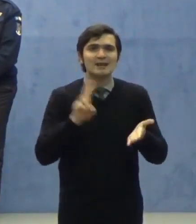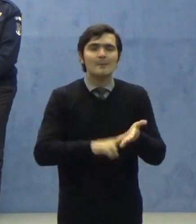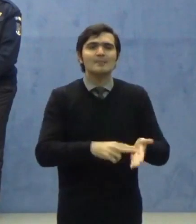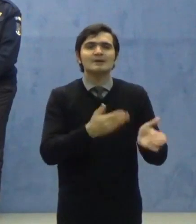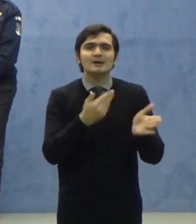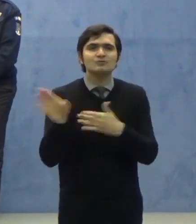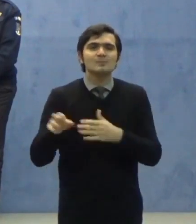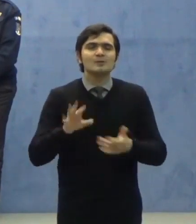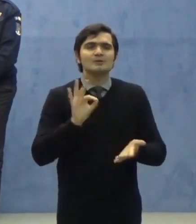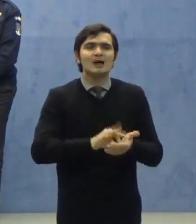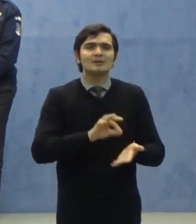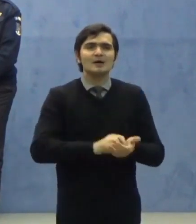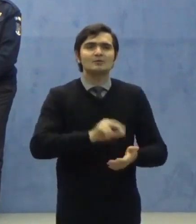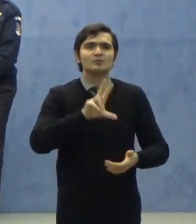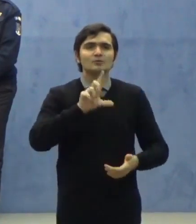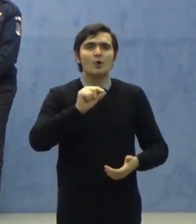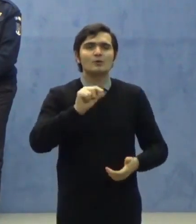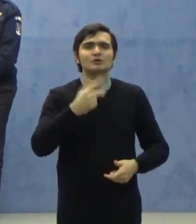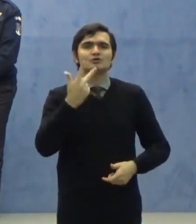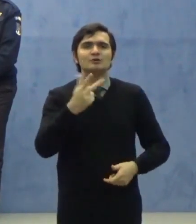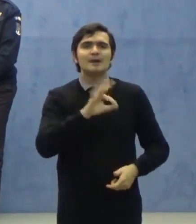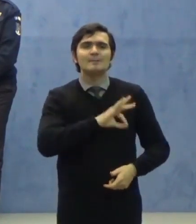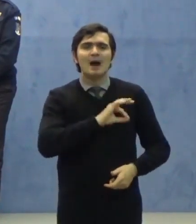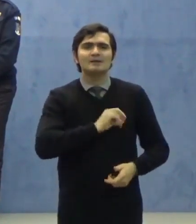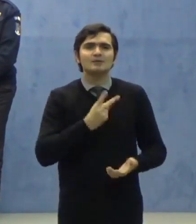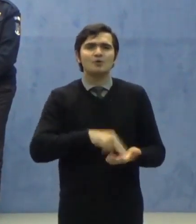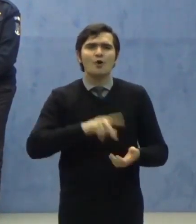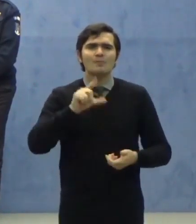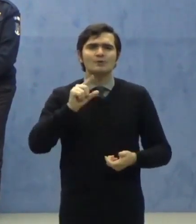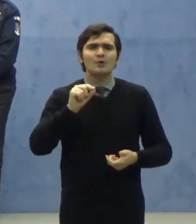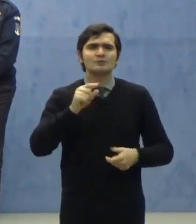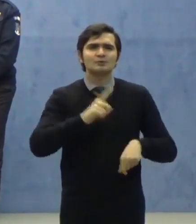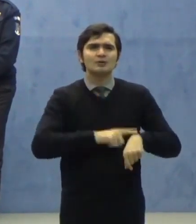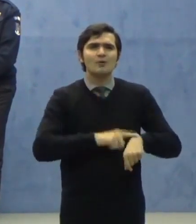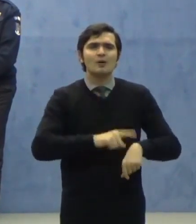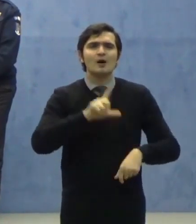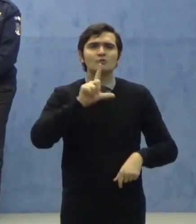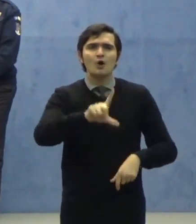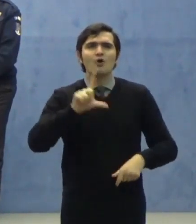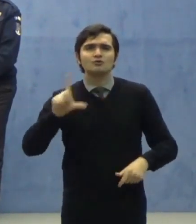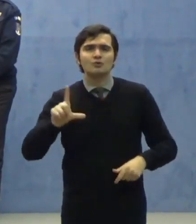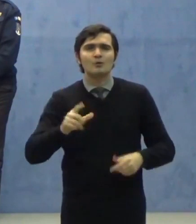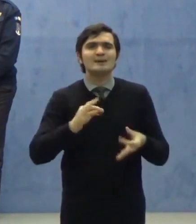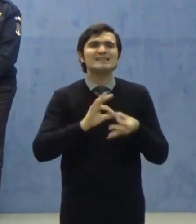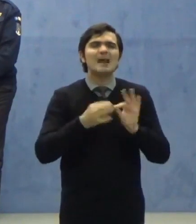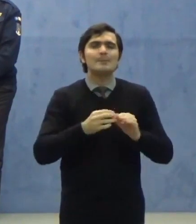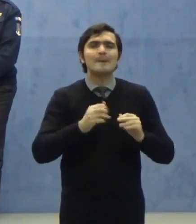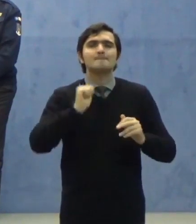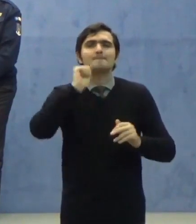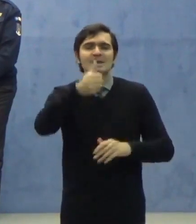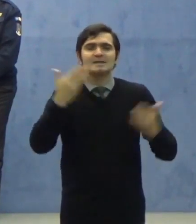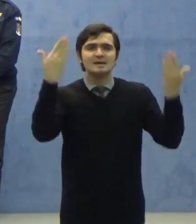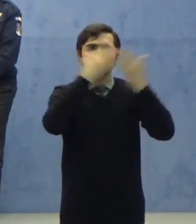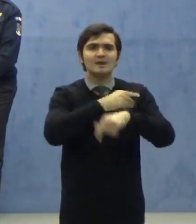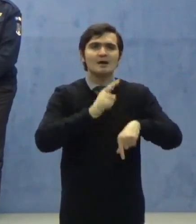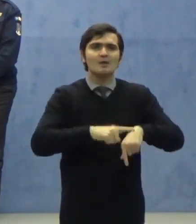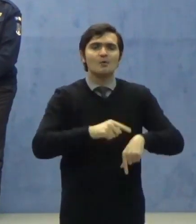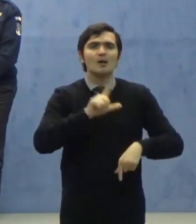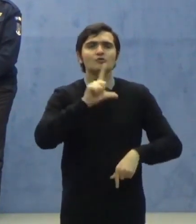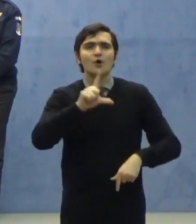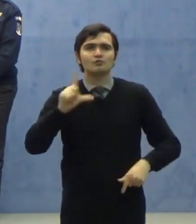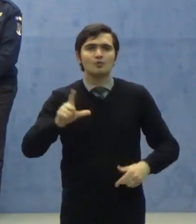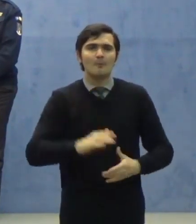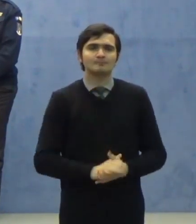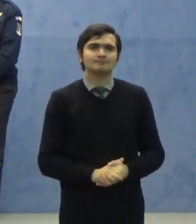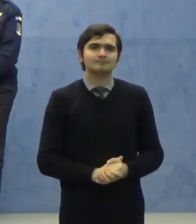martie 2020, ora 22, adică de mâine seară de la ora 22.